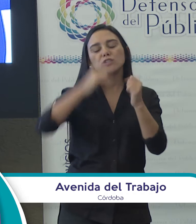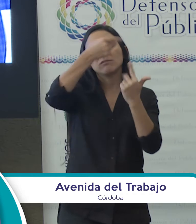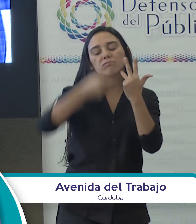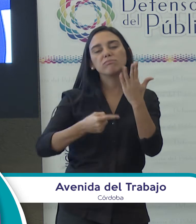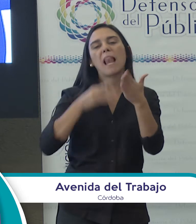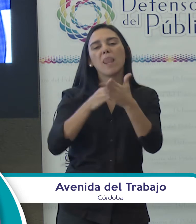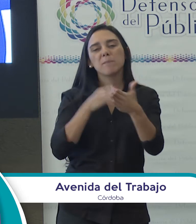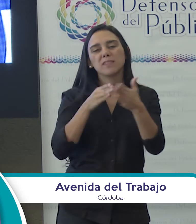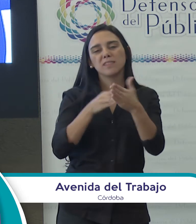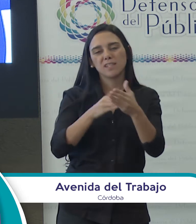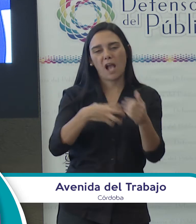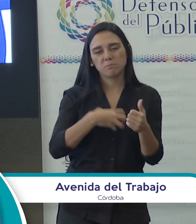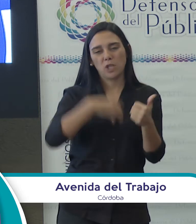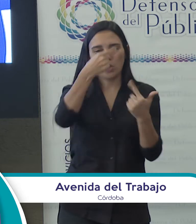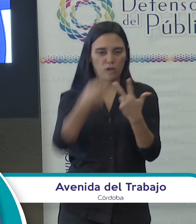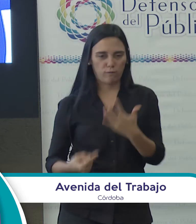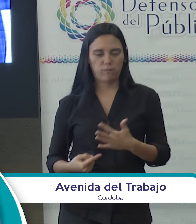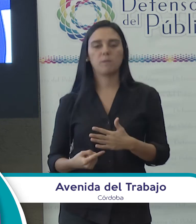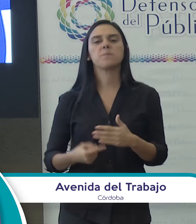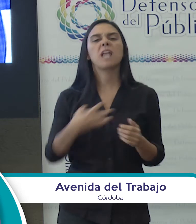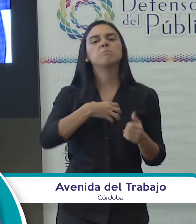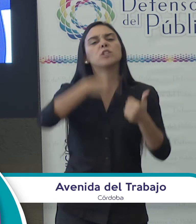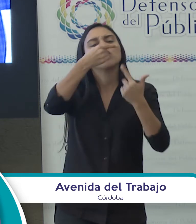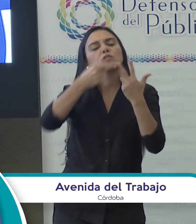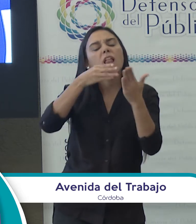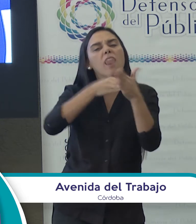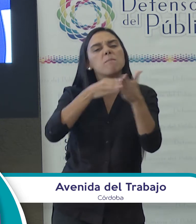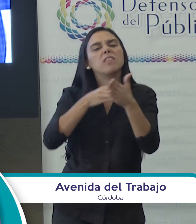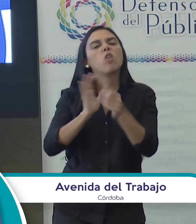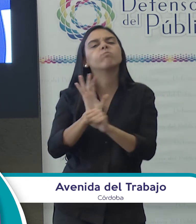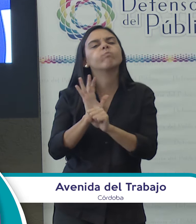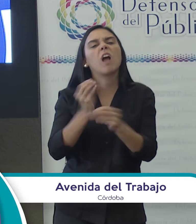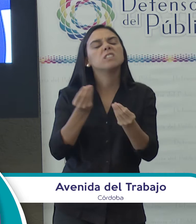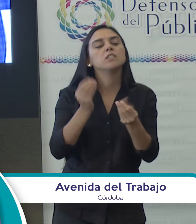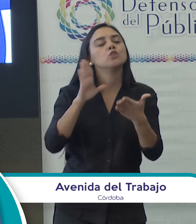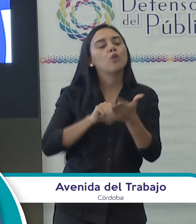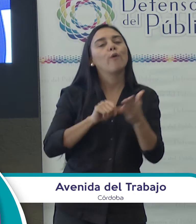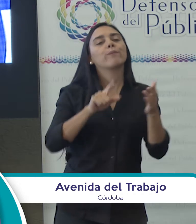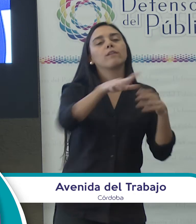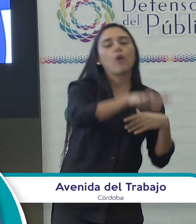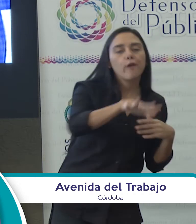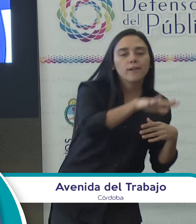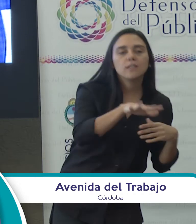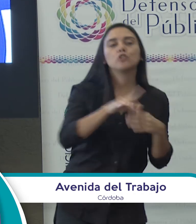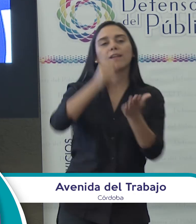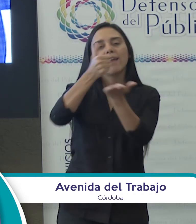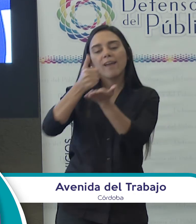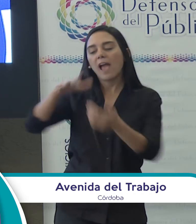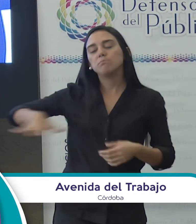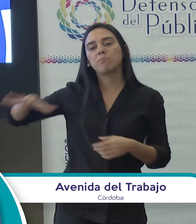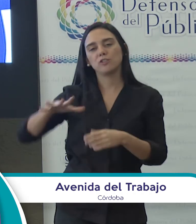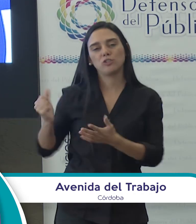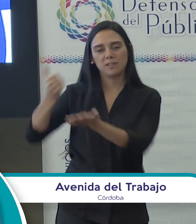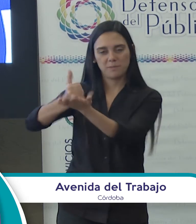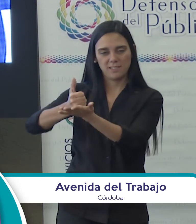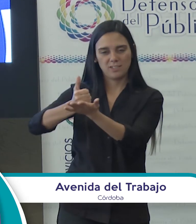los y las trabajadoras y también aspectos limitados respecto a sus organizaciones y espacios de representación. Los